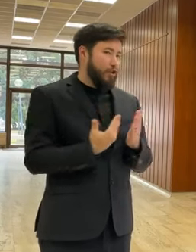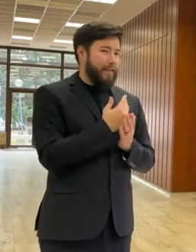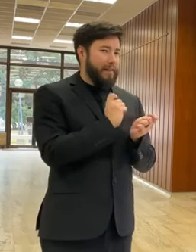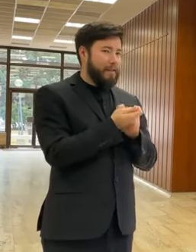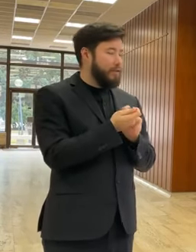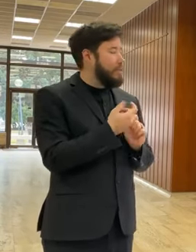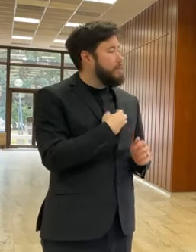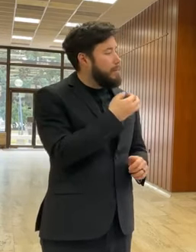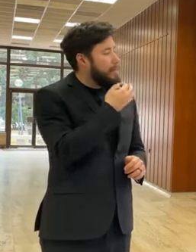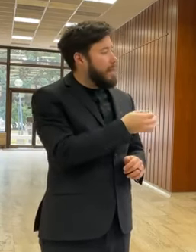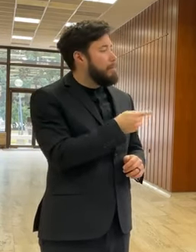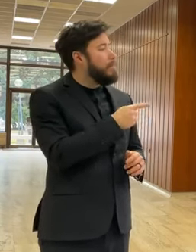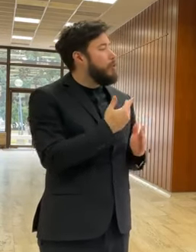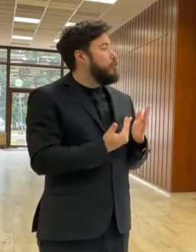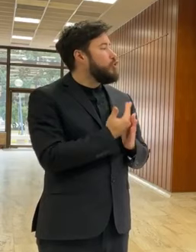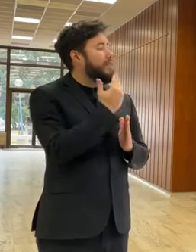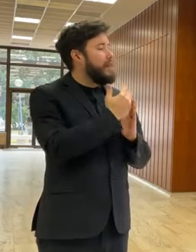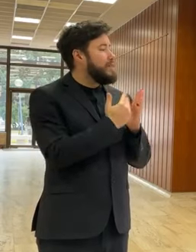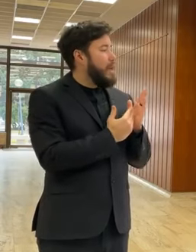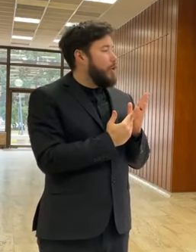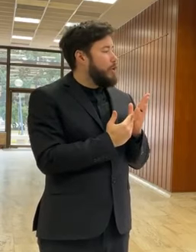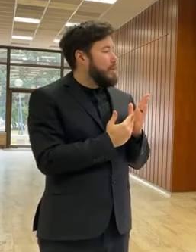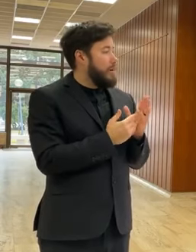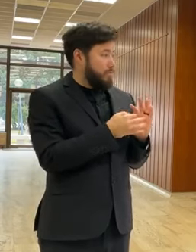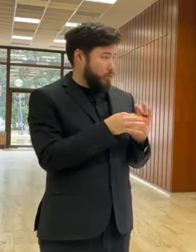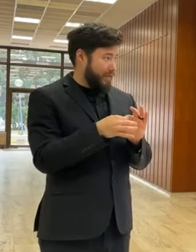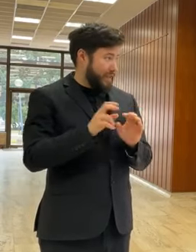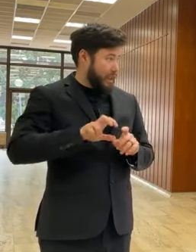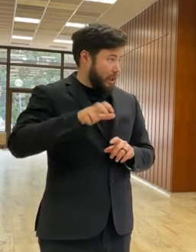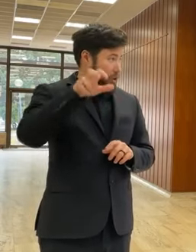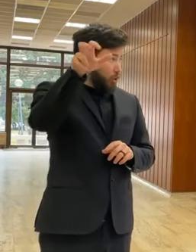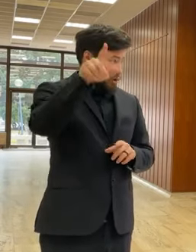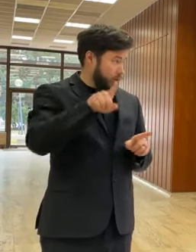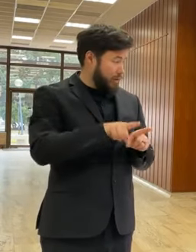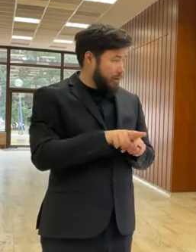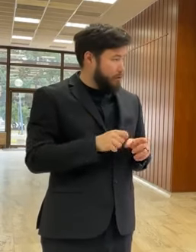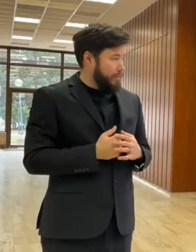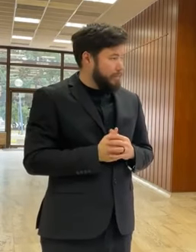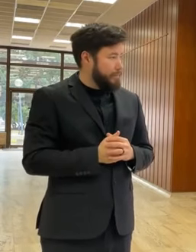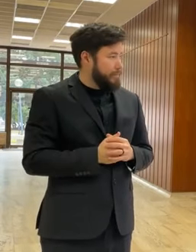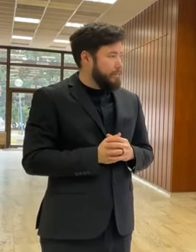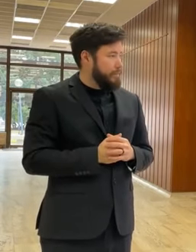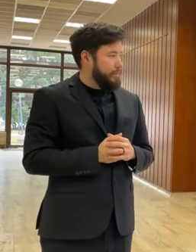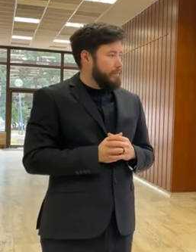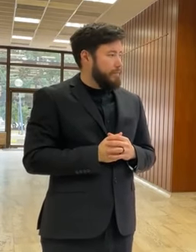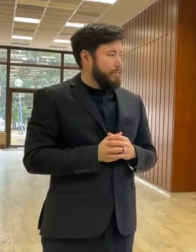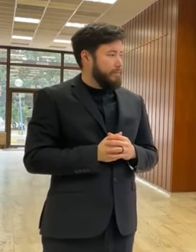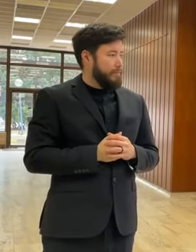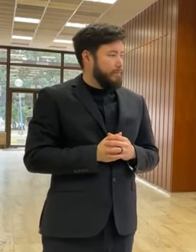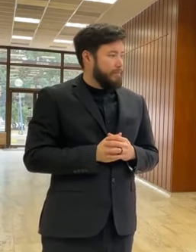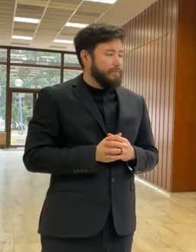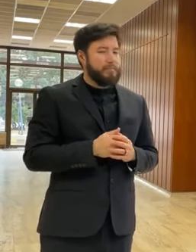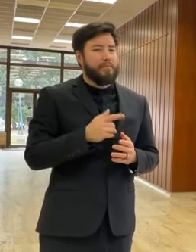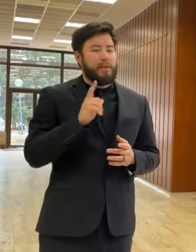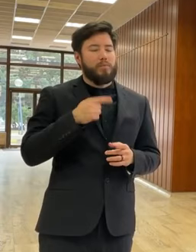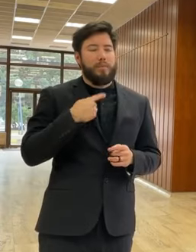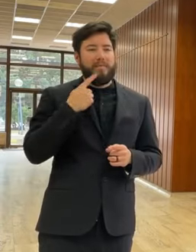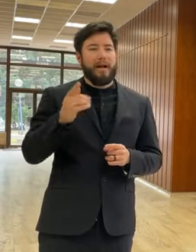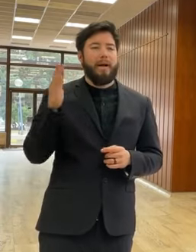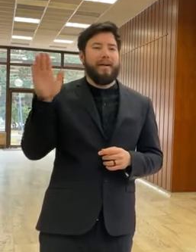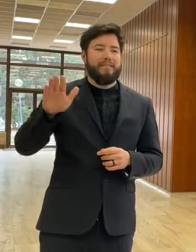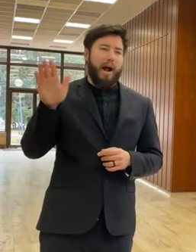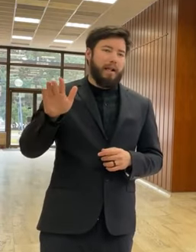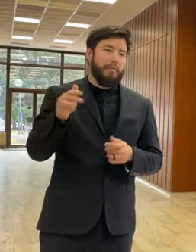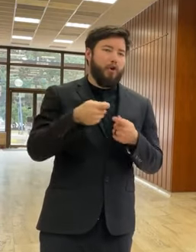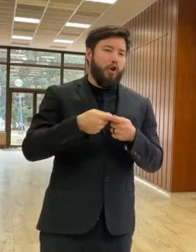čo priniesie táto novela? Týka sa to... Ja poviem, že tu treba pochváliť kolegov zo sekcie,